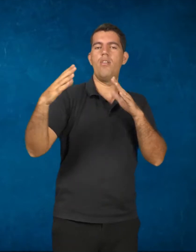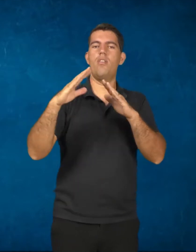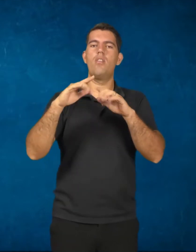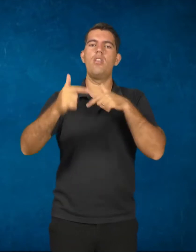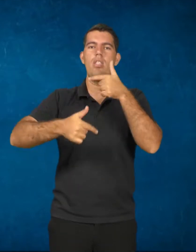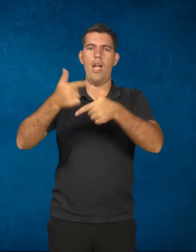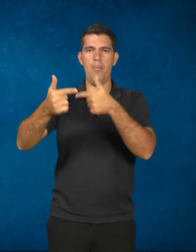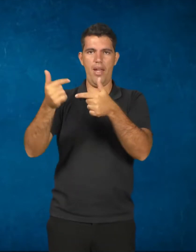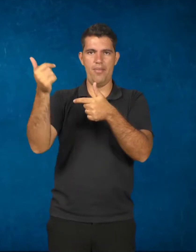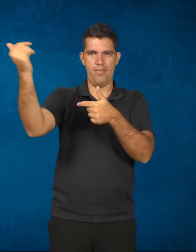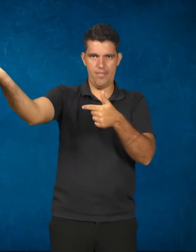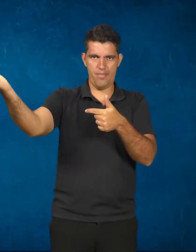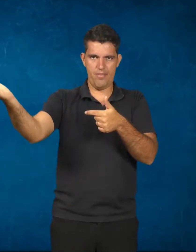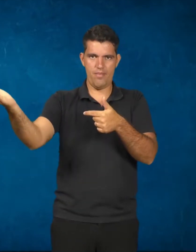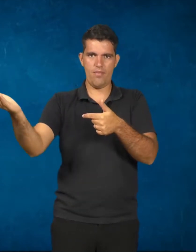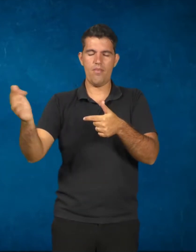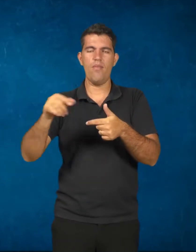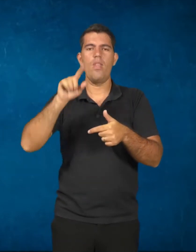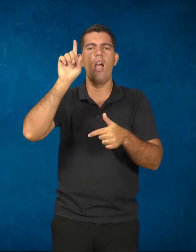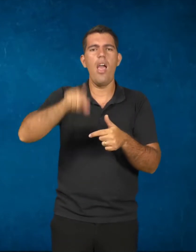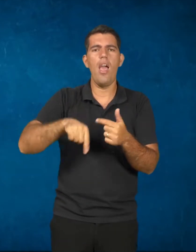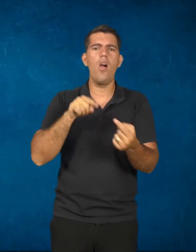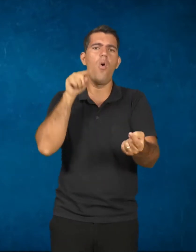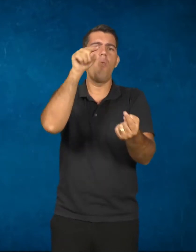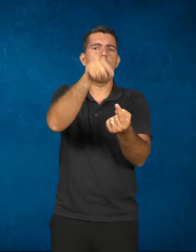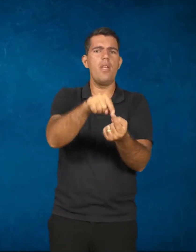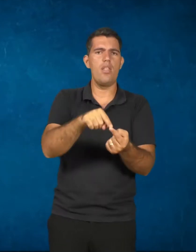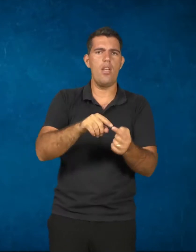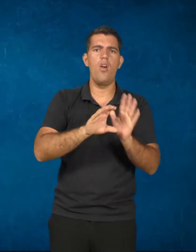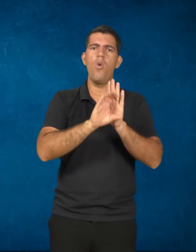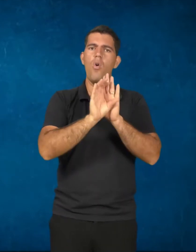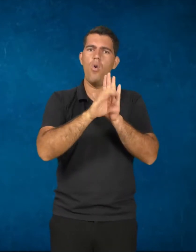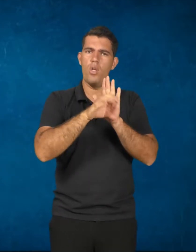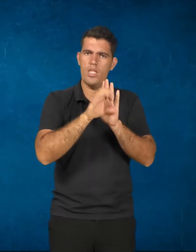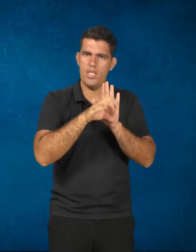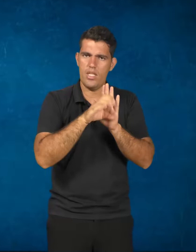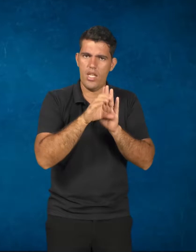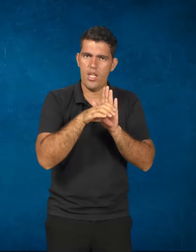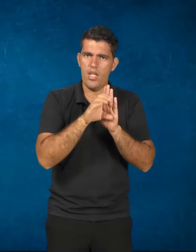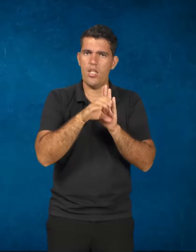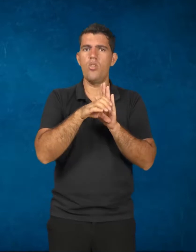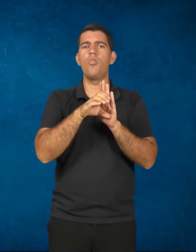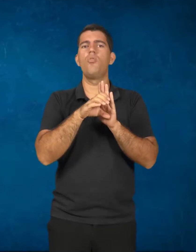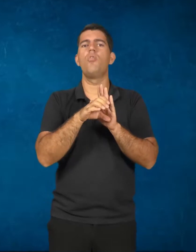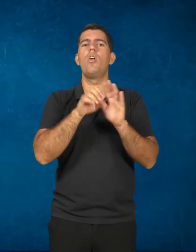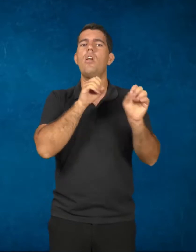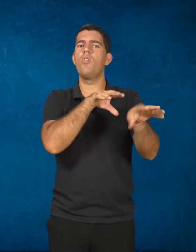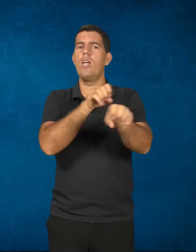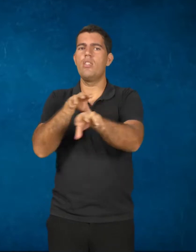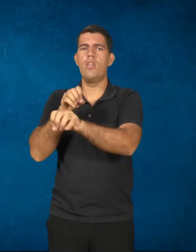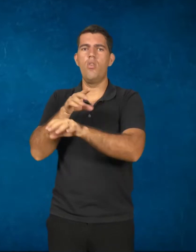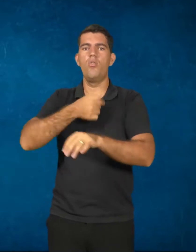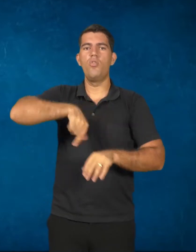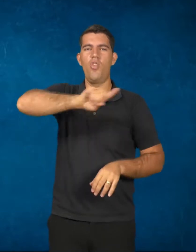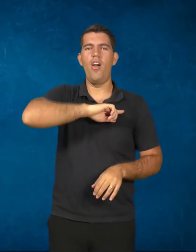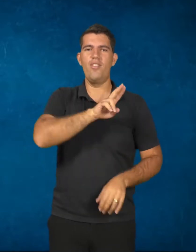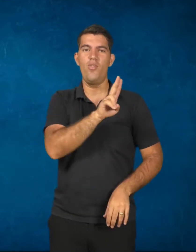Essa é uma concepção de educação que a gente está chamando aqui de